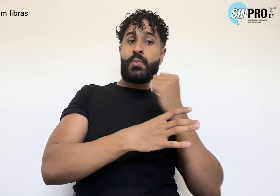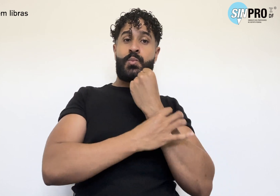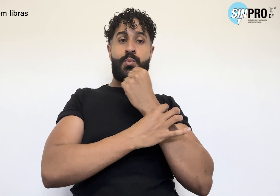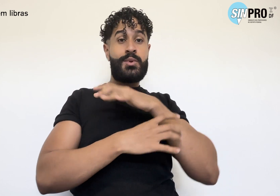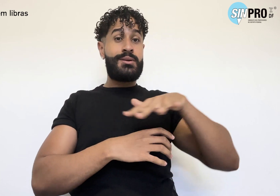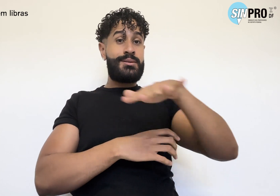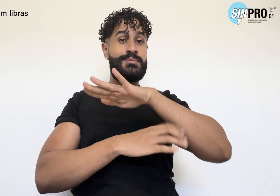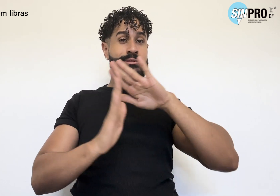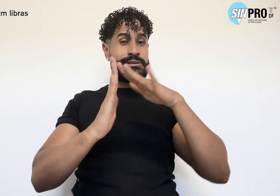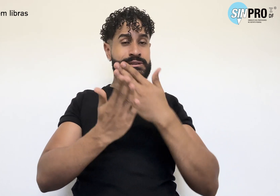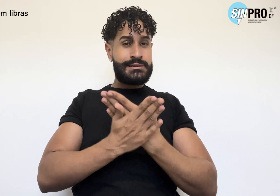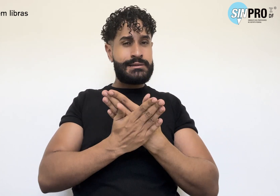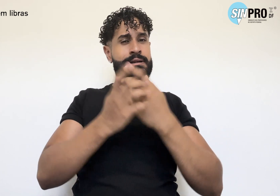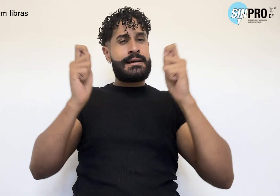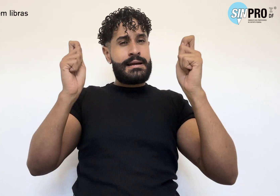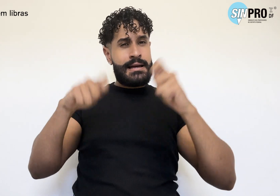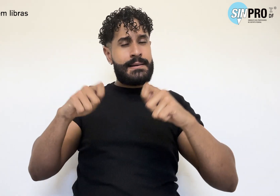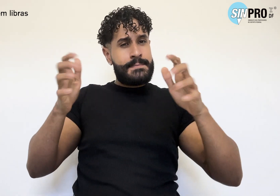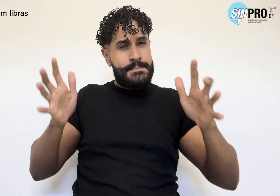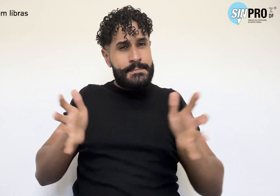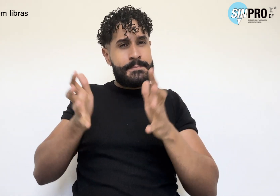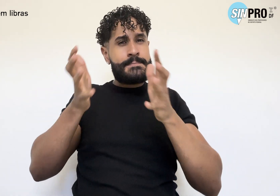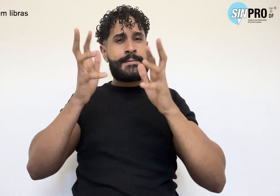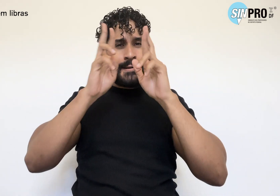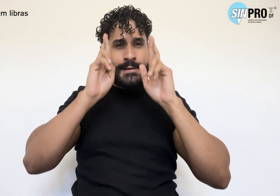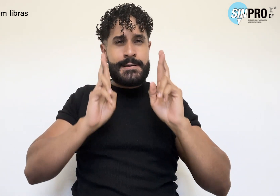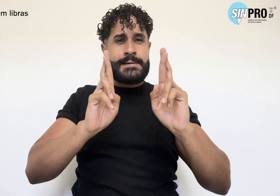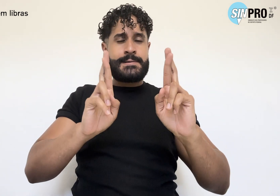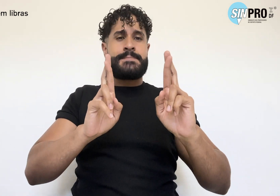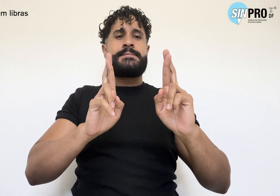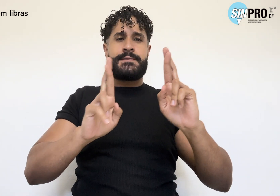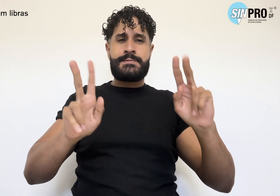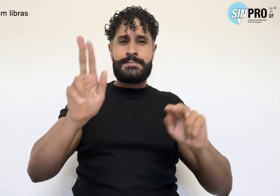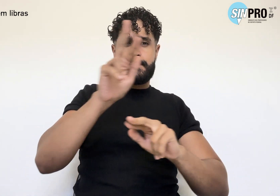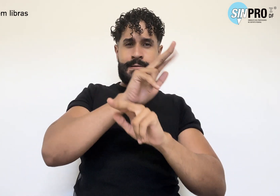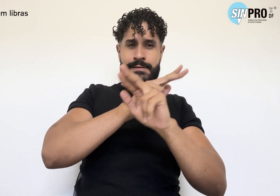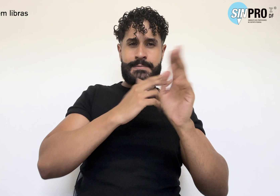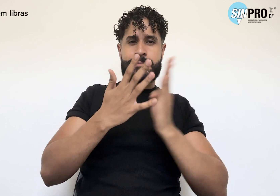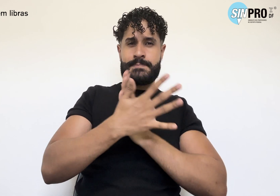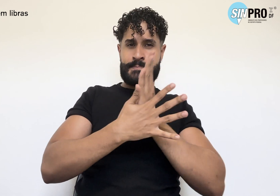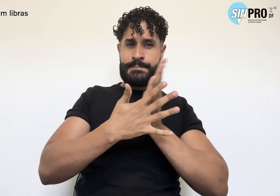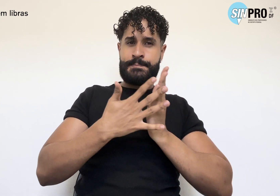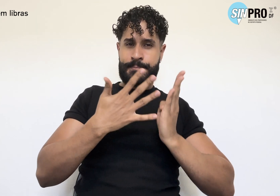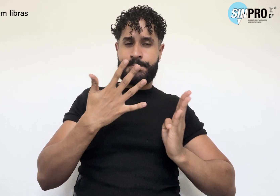escolar capaz de promover o respeito às diversidades. E uma